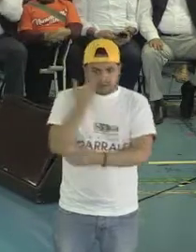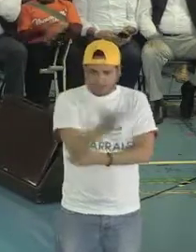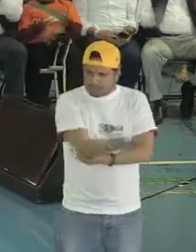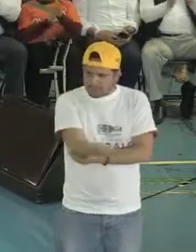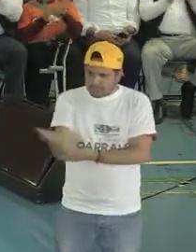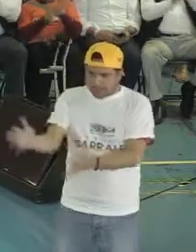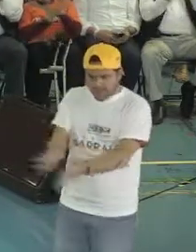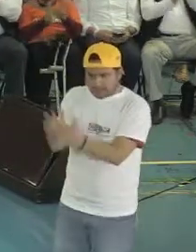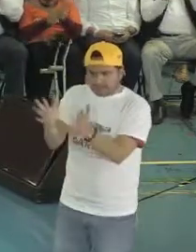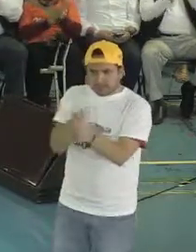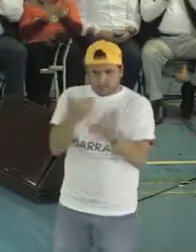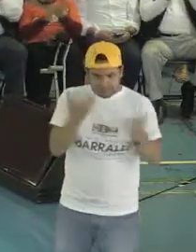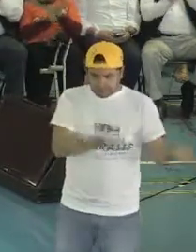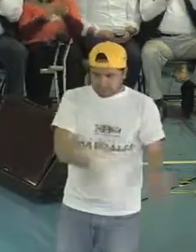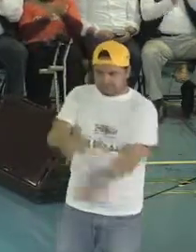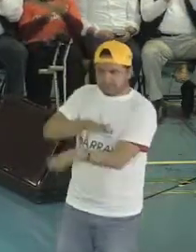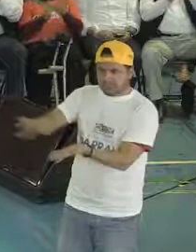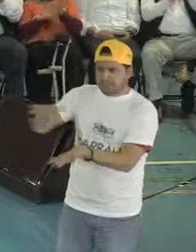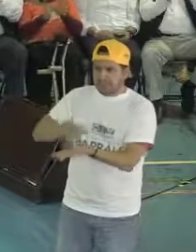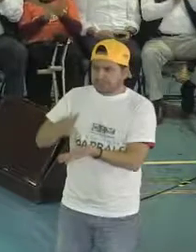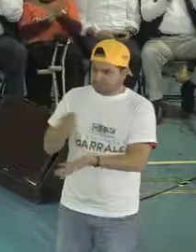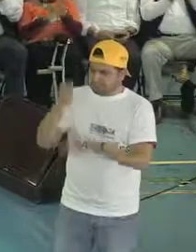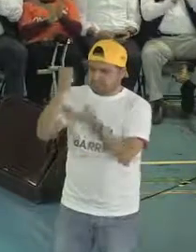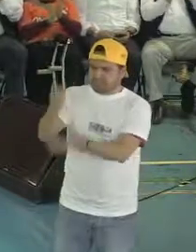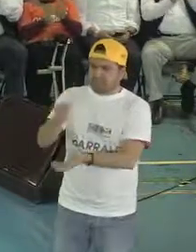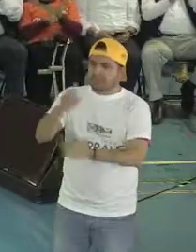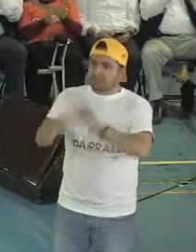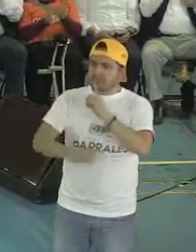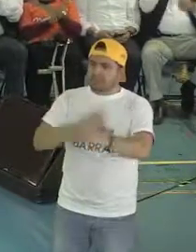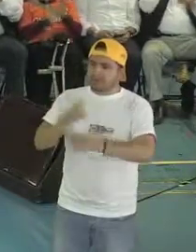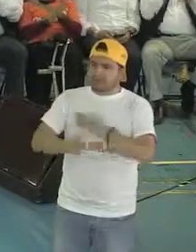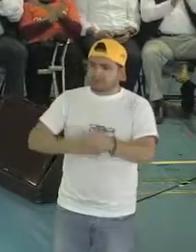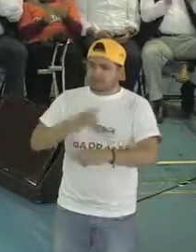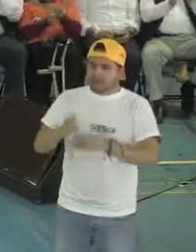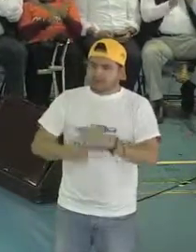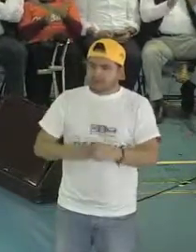funcionar en el deporte de alto rendimiento en la ciudad.